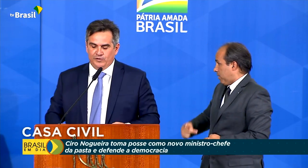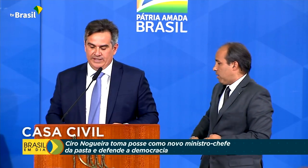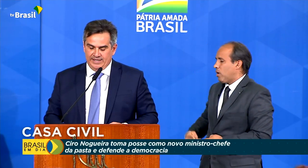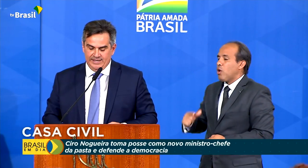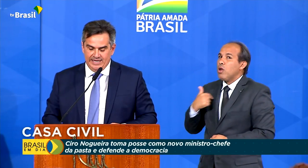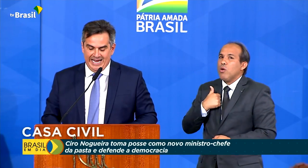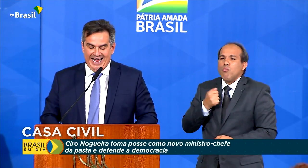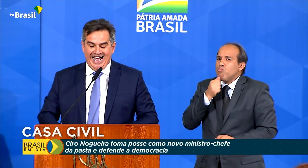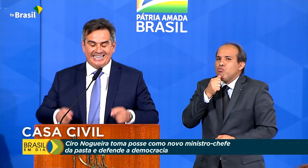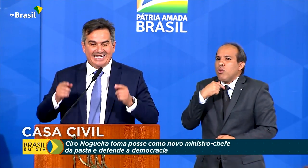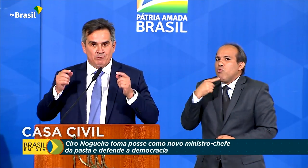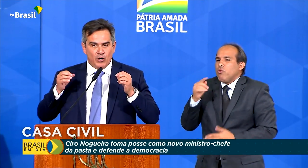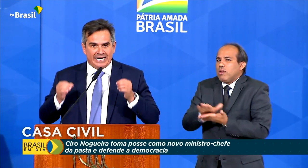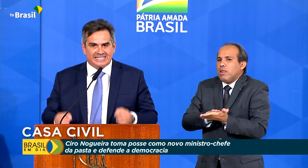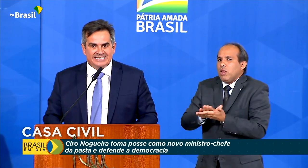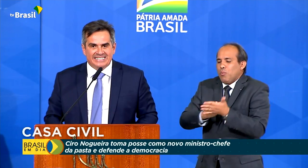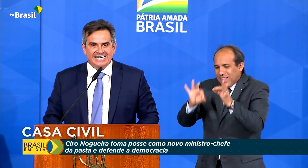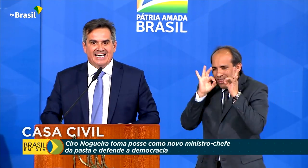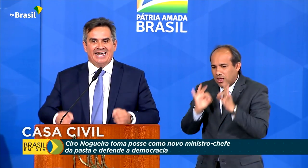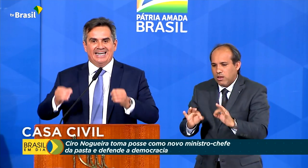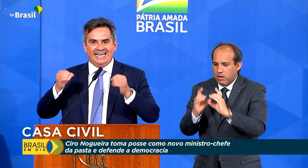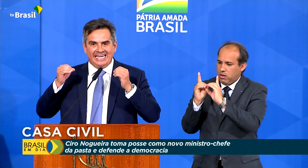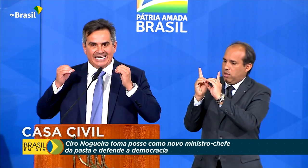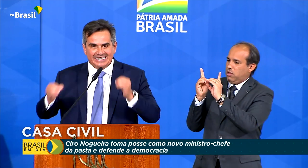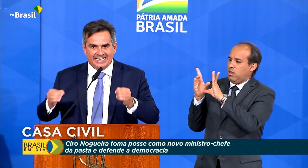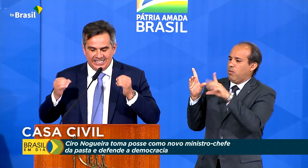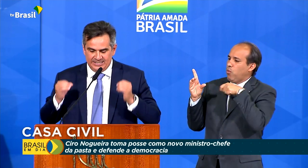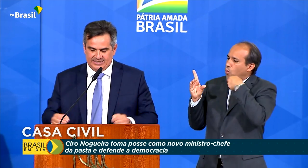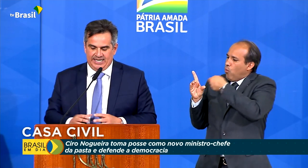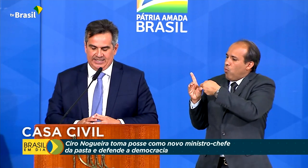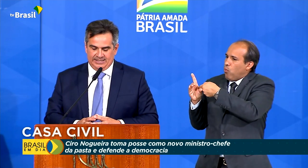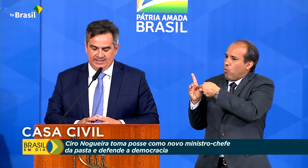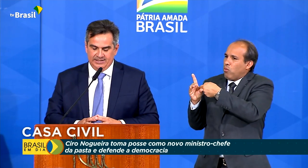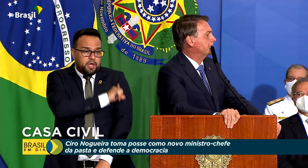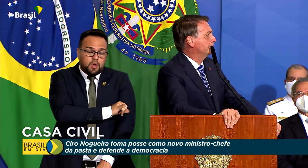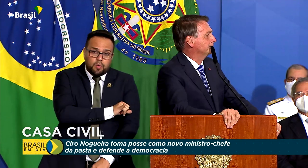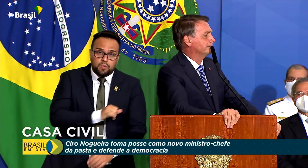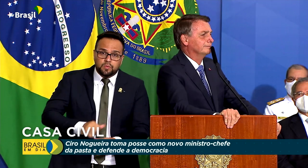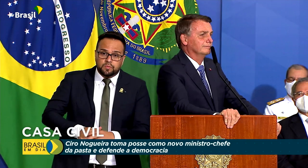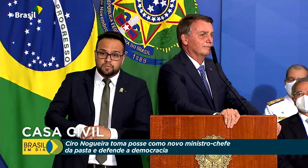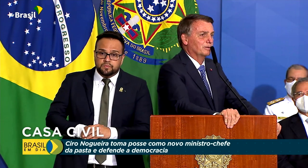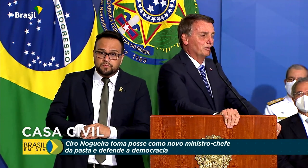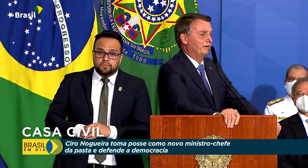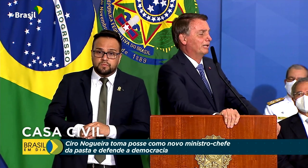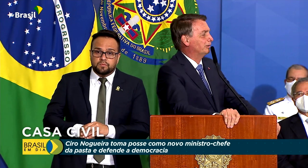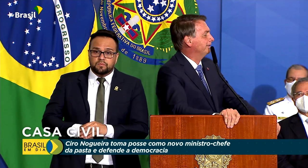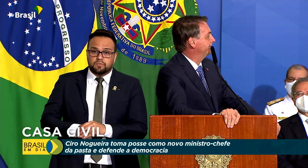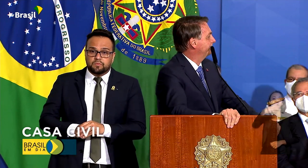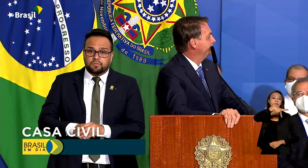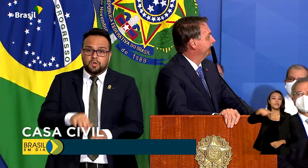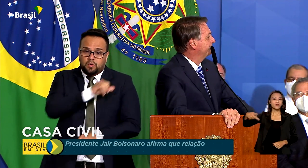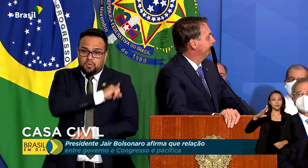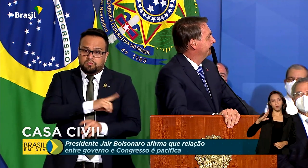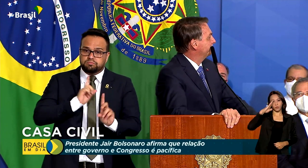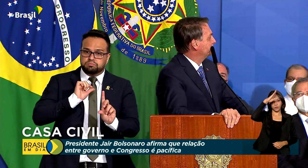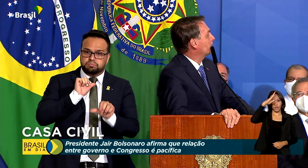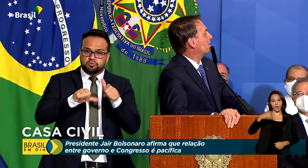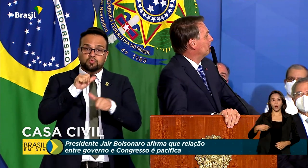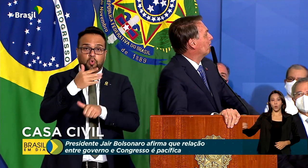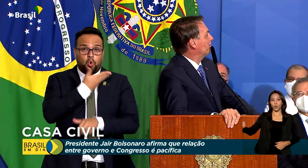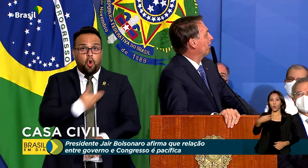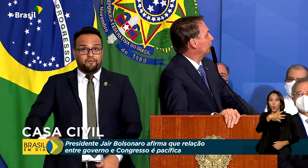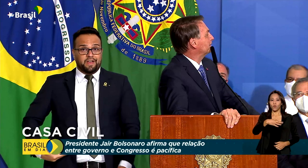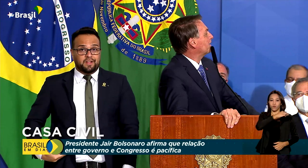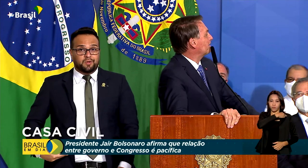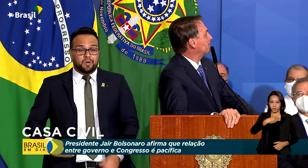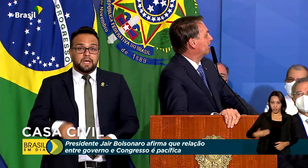tenham dúvida, a democracia é líquida e certa. O presidente Jair Bolsonaro, ao dar posse ao novo